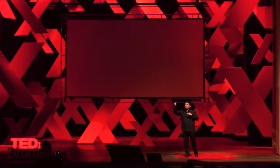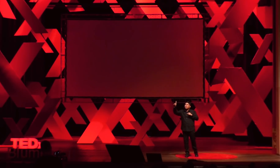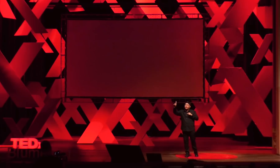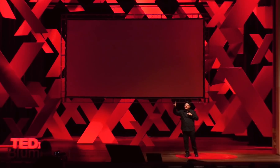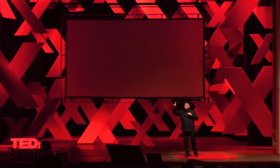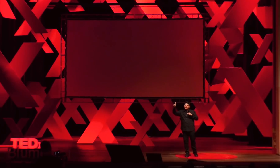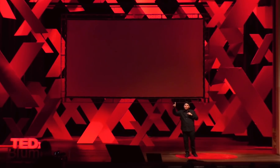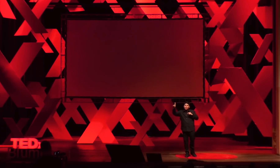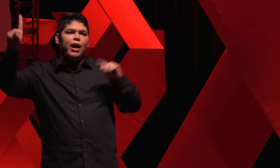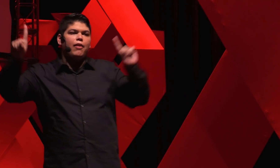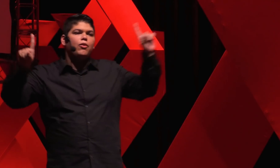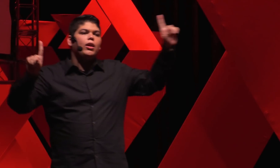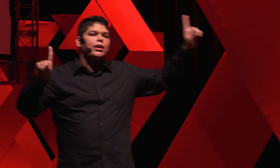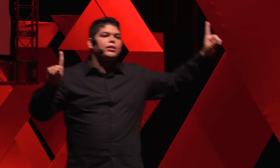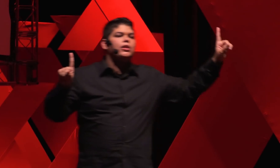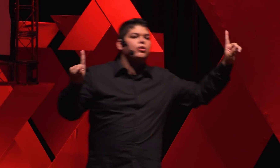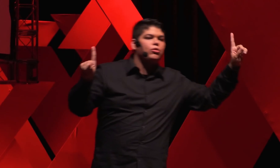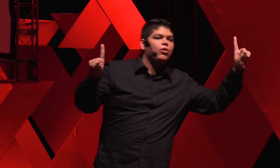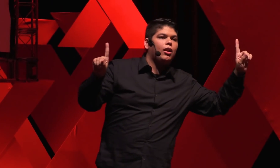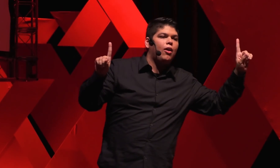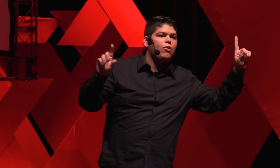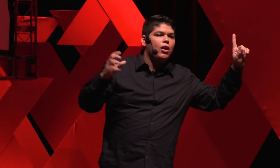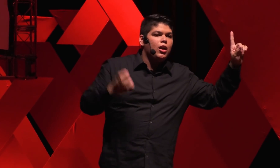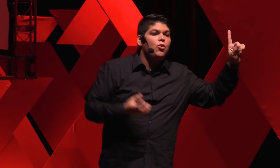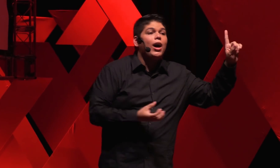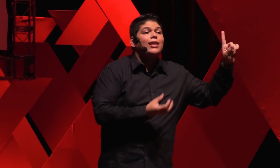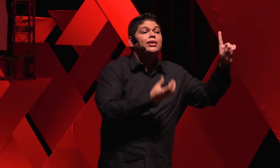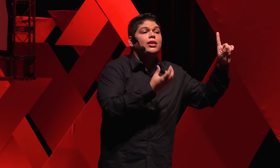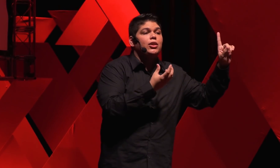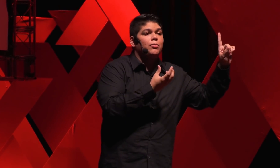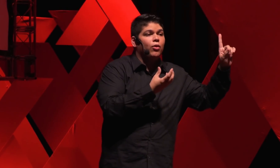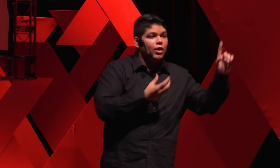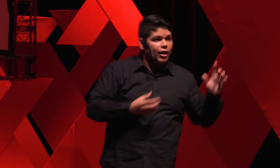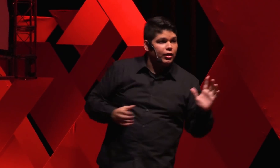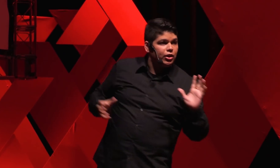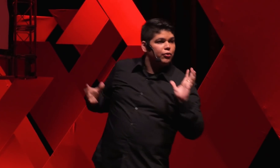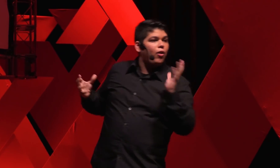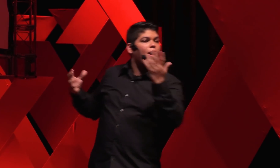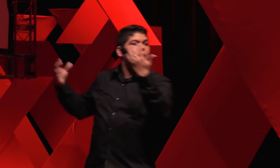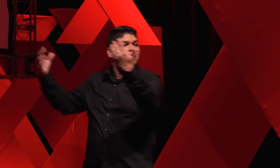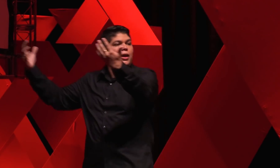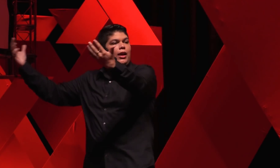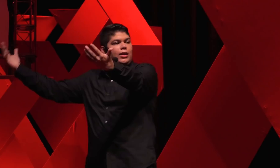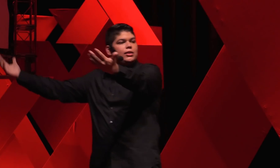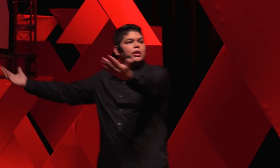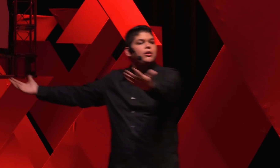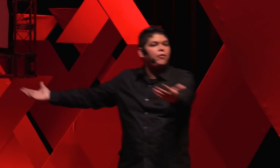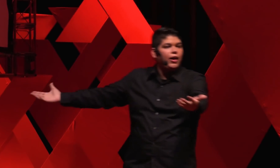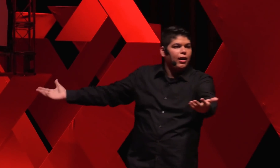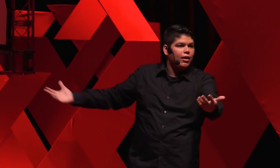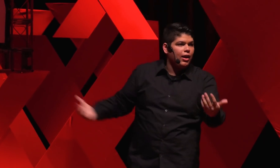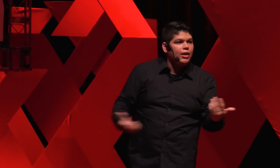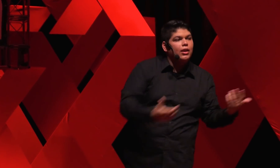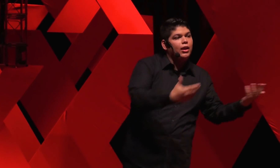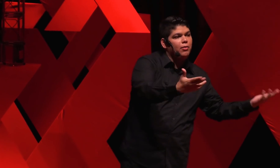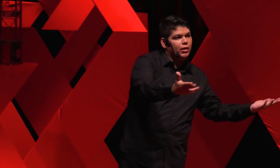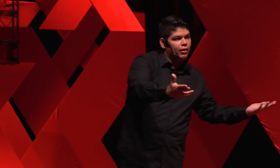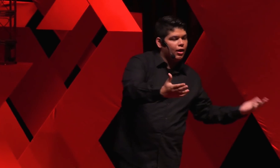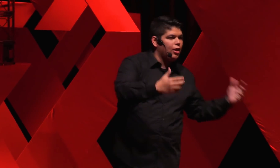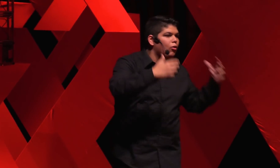latente, a violência institucional e o racismo que transforma experiências de fé em crime, em